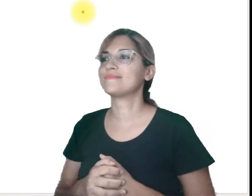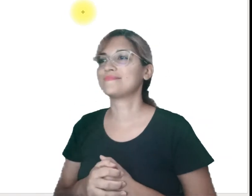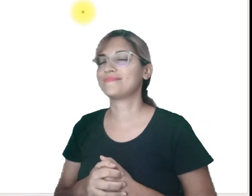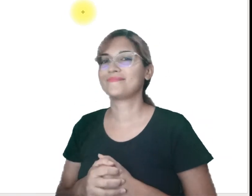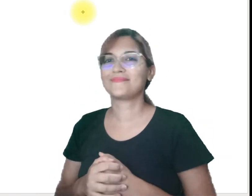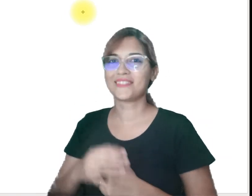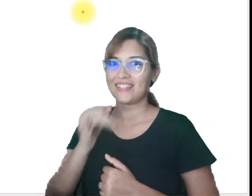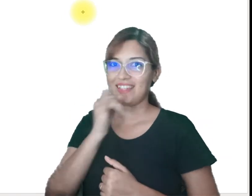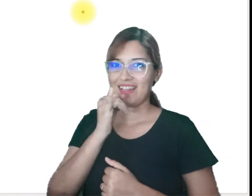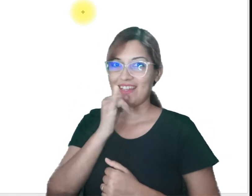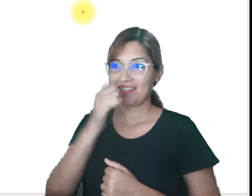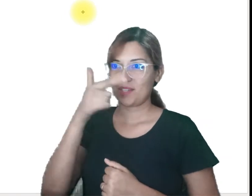Veja outro exemplo.